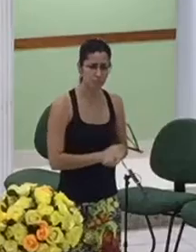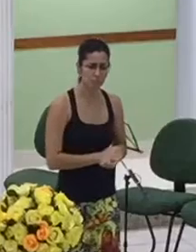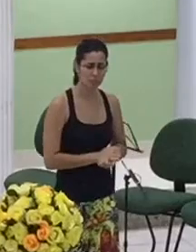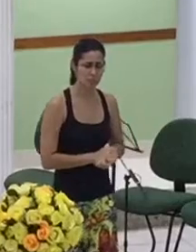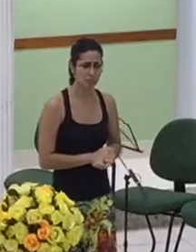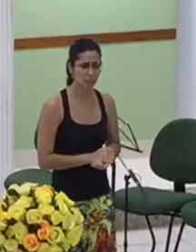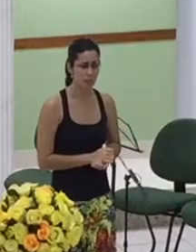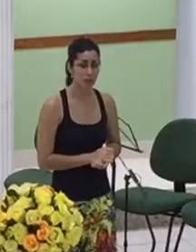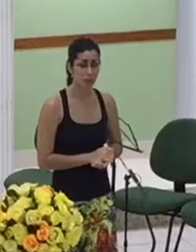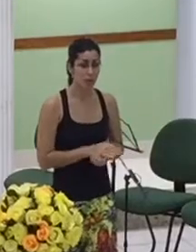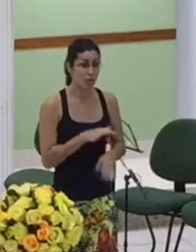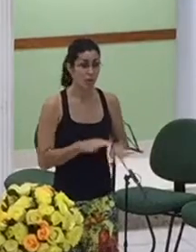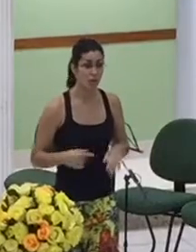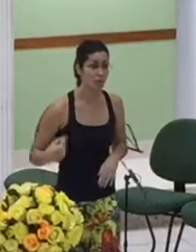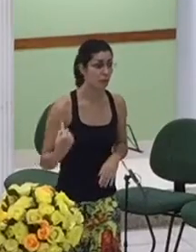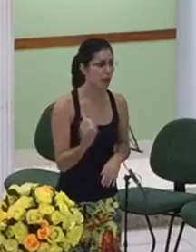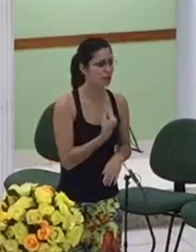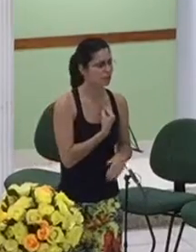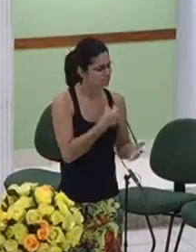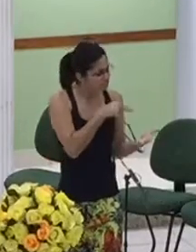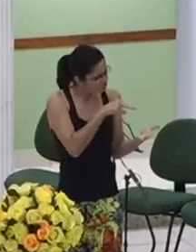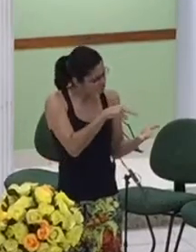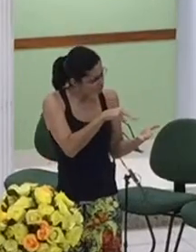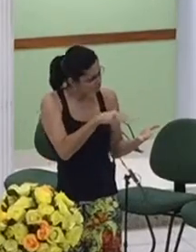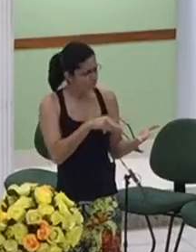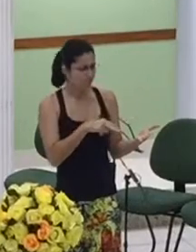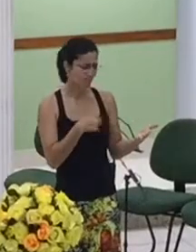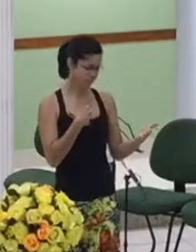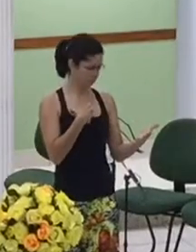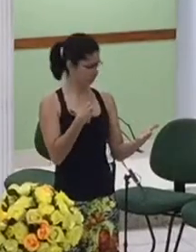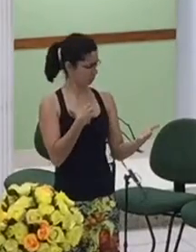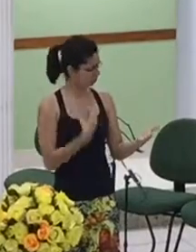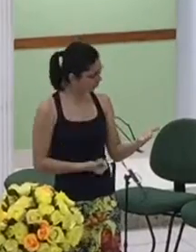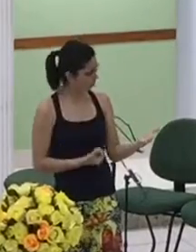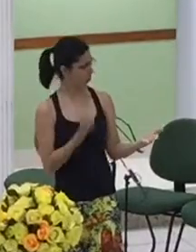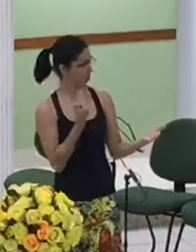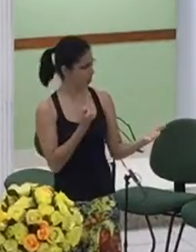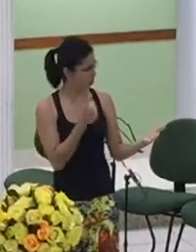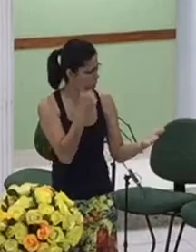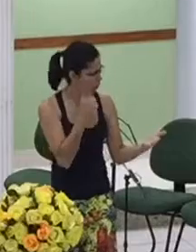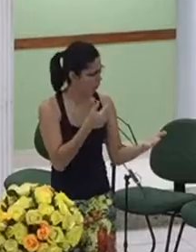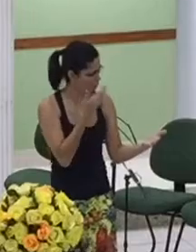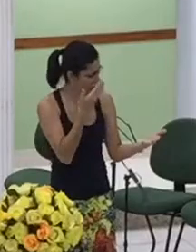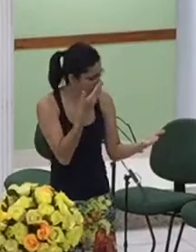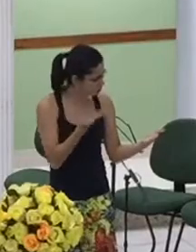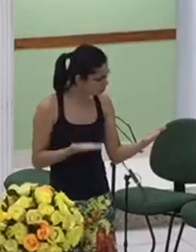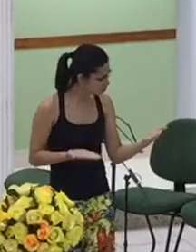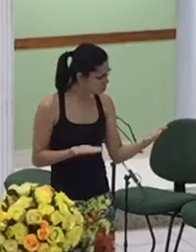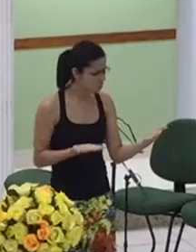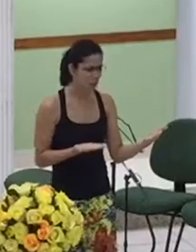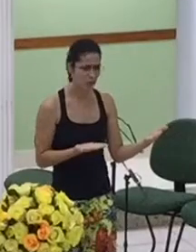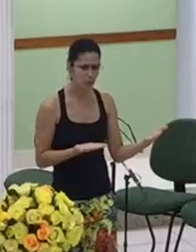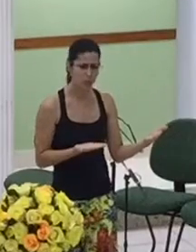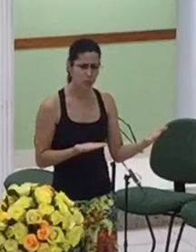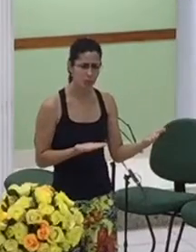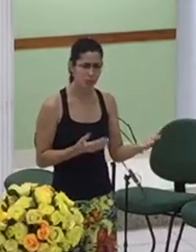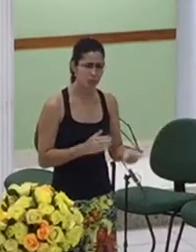também venhamos a olhar e sentirmos incomodados e dar uma coisa e falar como assim